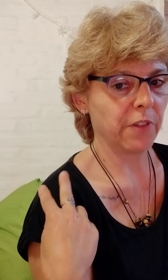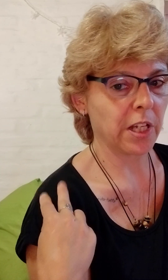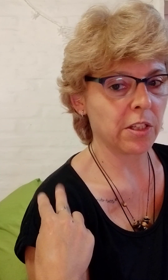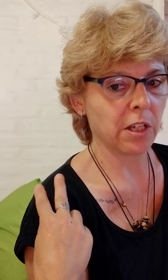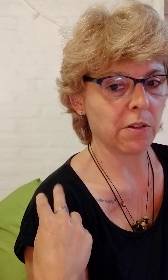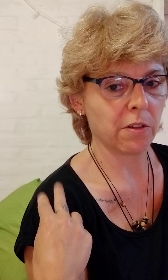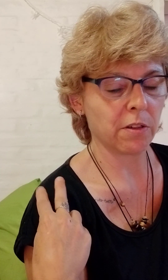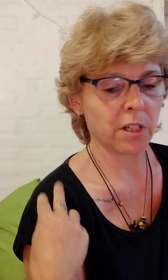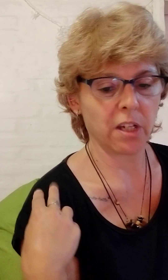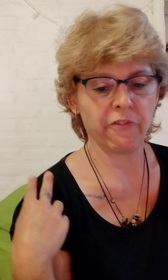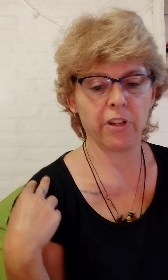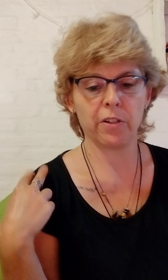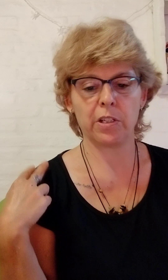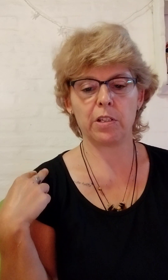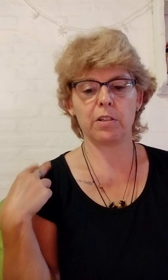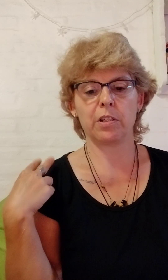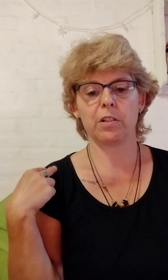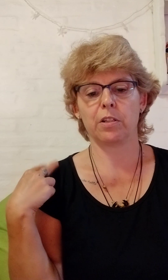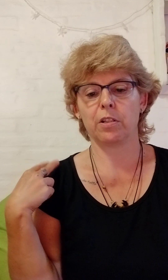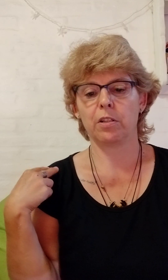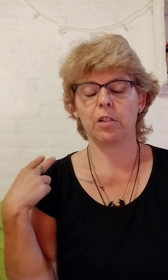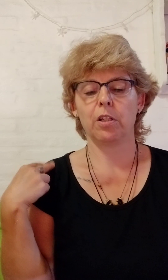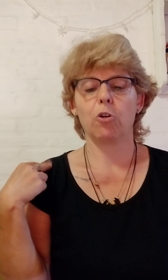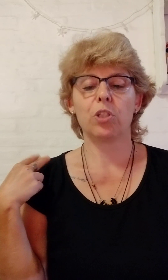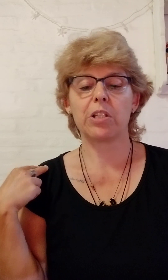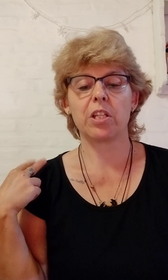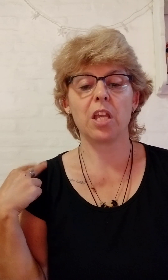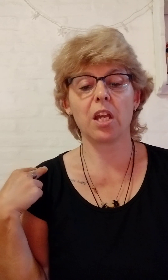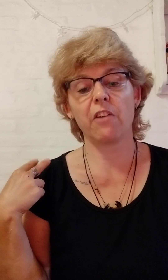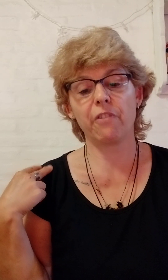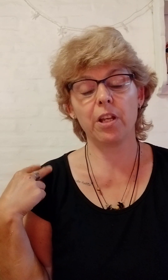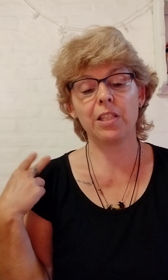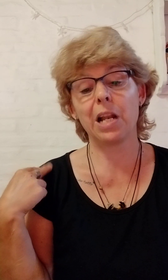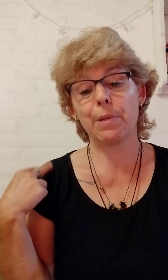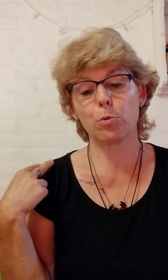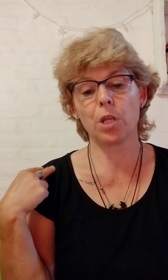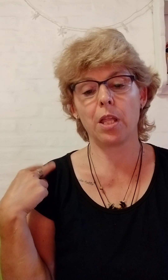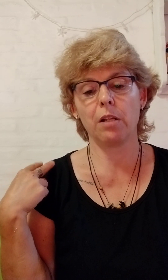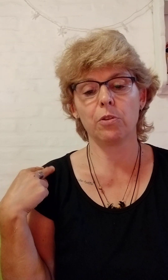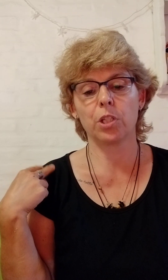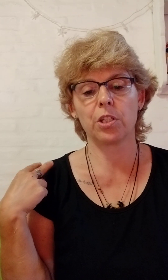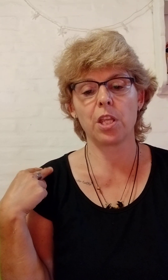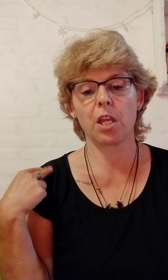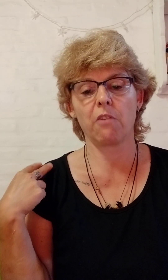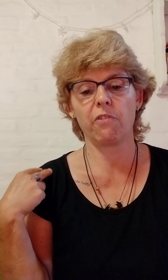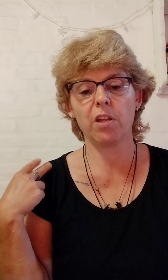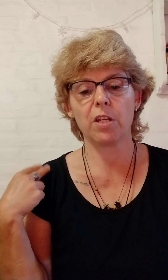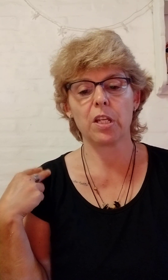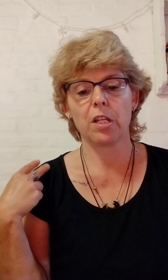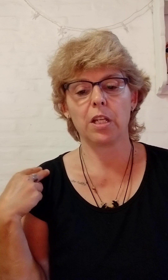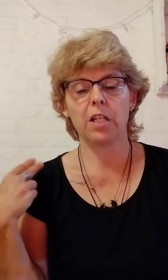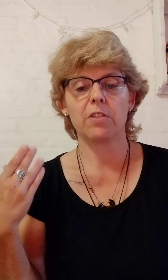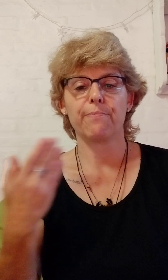Fíjense. Jefe. Otra seña de jefe. Esta es más usada. Otra seña de jefe es